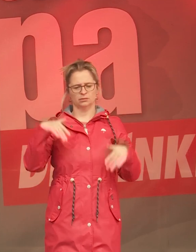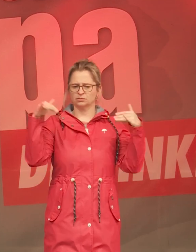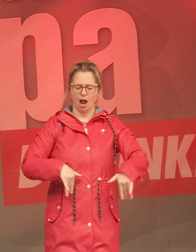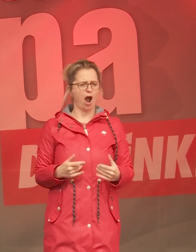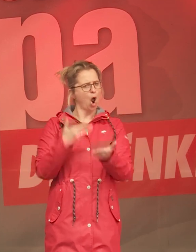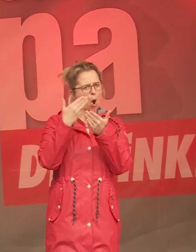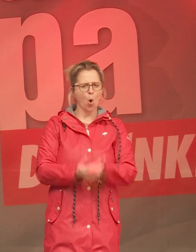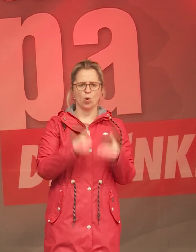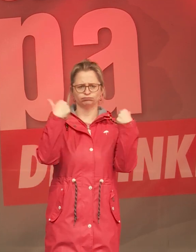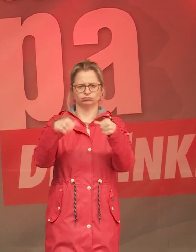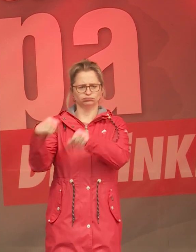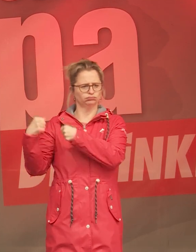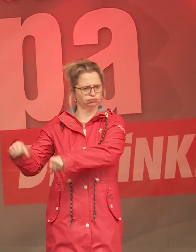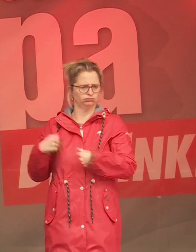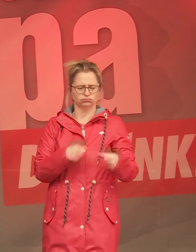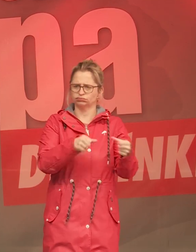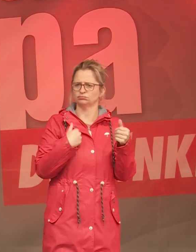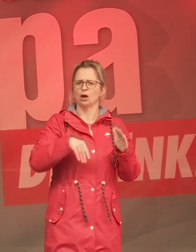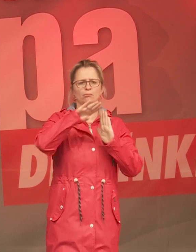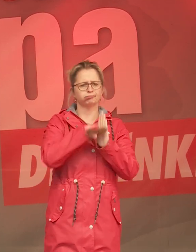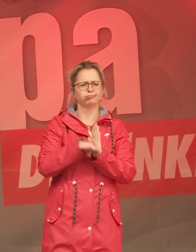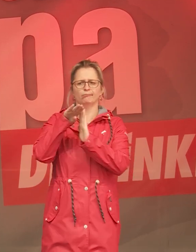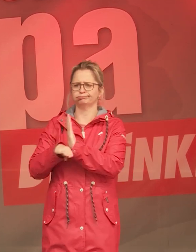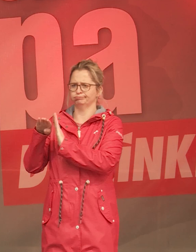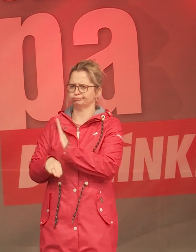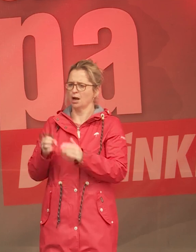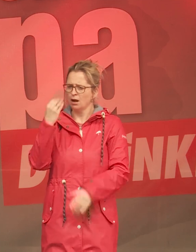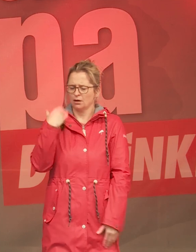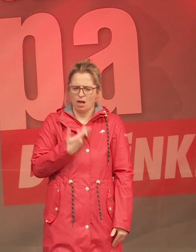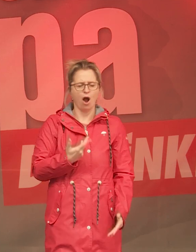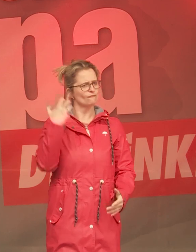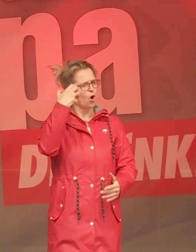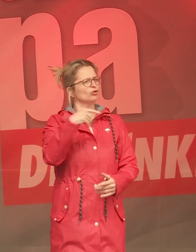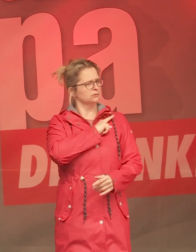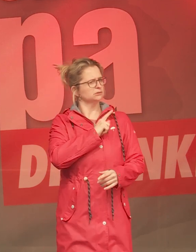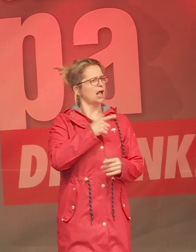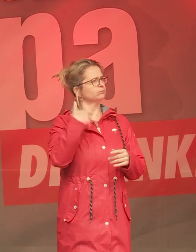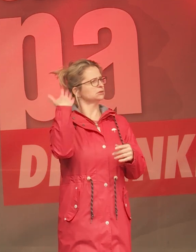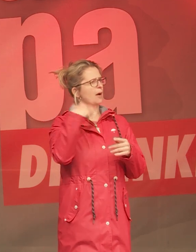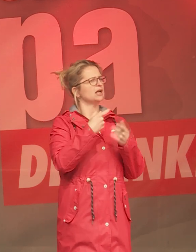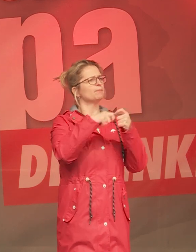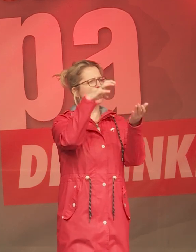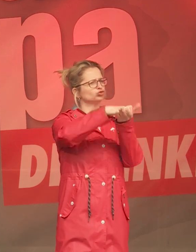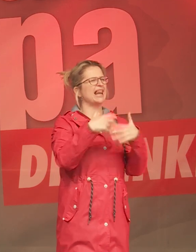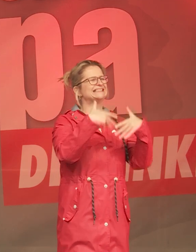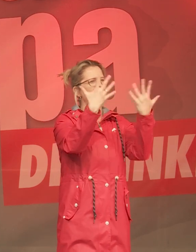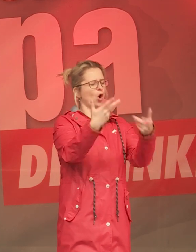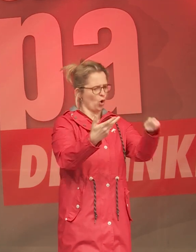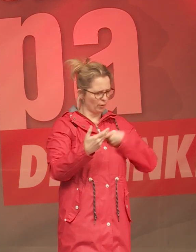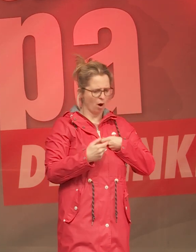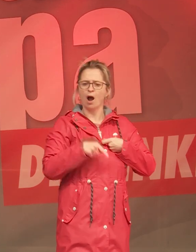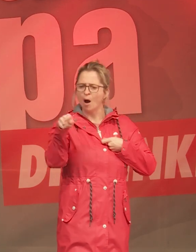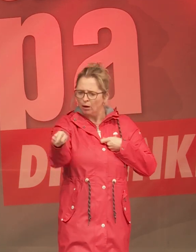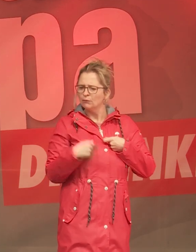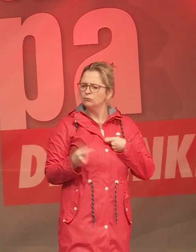Europäischen Union. Natürlich macht das was. Wenn ich, sagen wir mal, für 10 Euro damals auf einer Baustelle gearbeitet hätte, aber dann kommt jemand, der arbeitet da